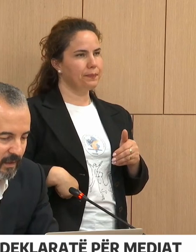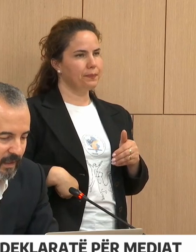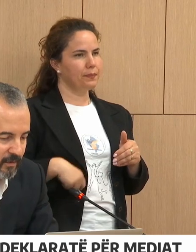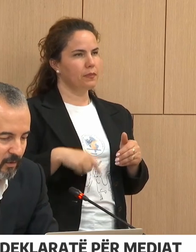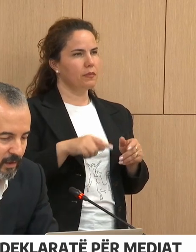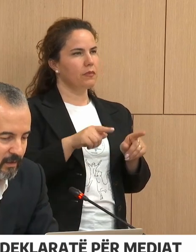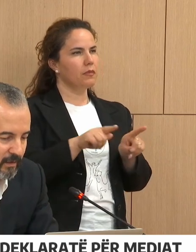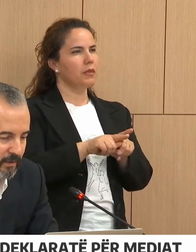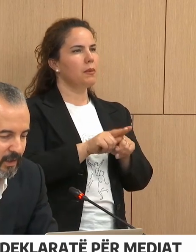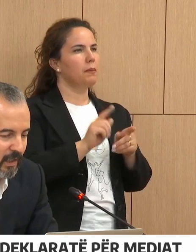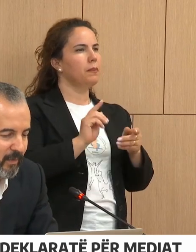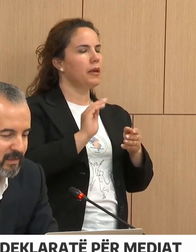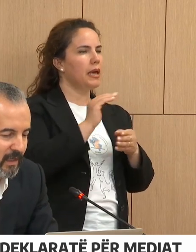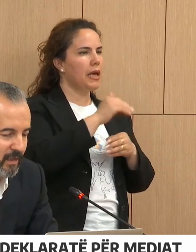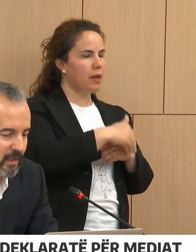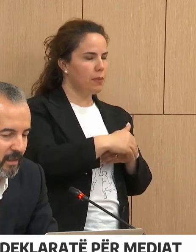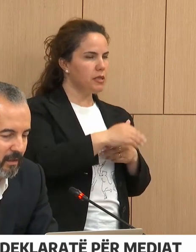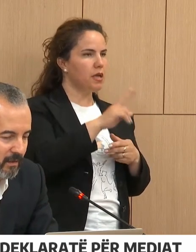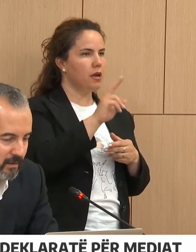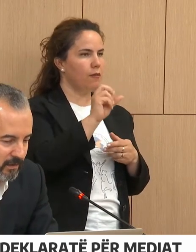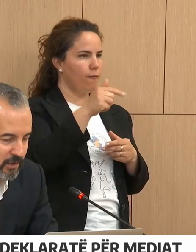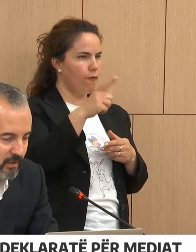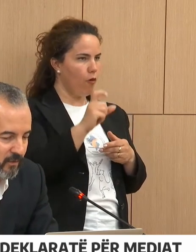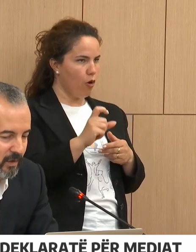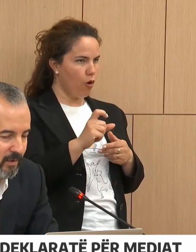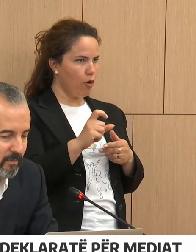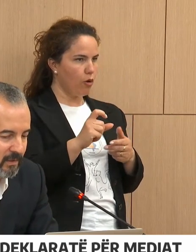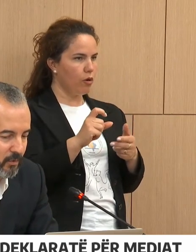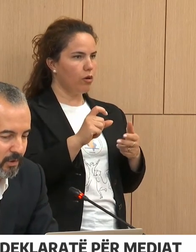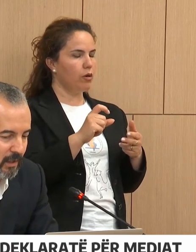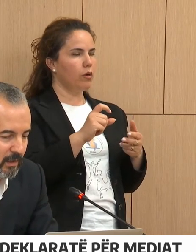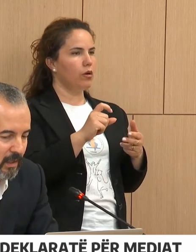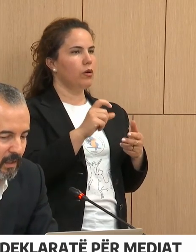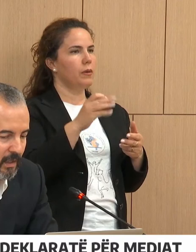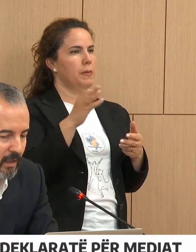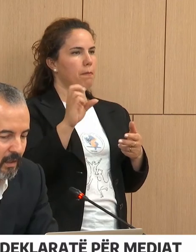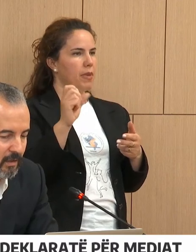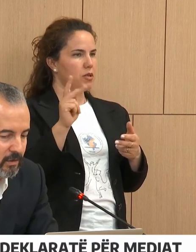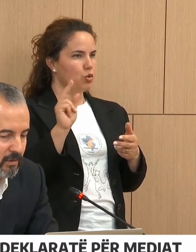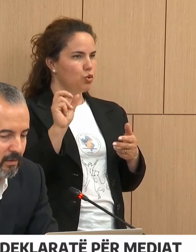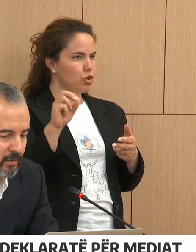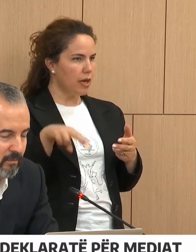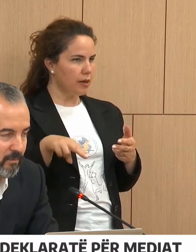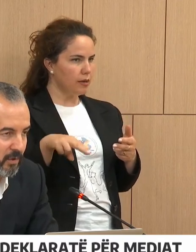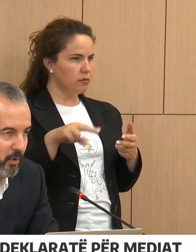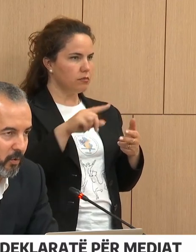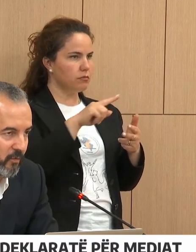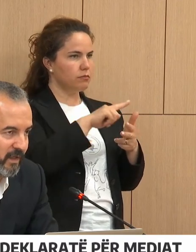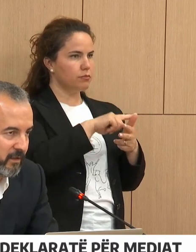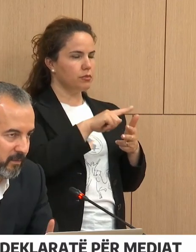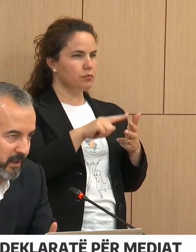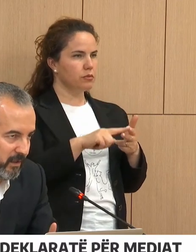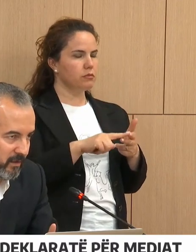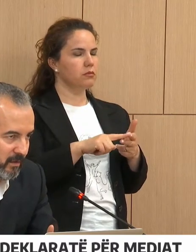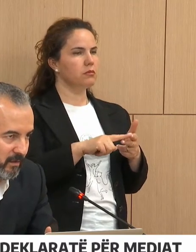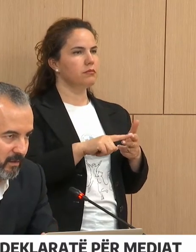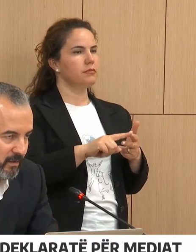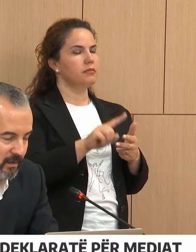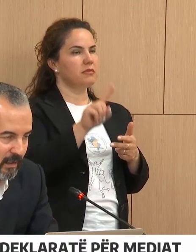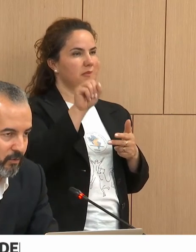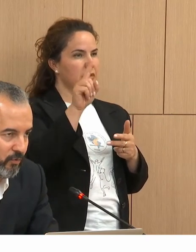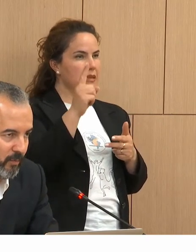sistemit elektronik, një në Elbasan dhe një qenëra votimi në pasku qanë, është përdoru vetë